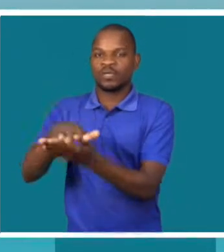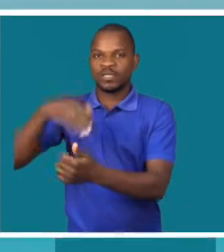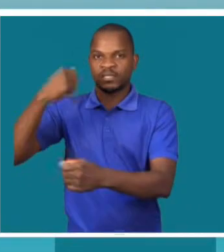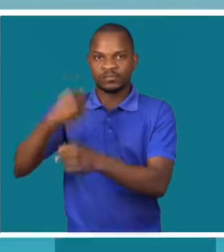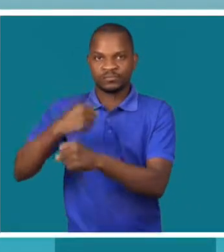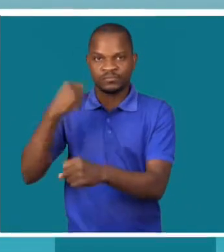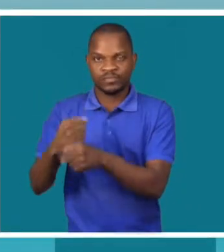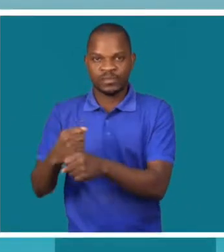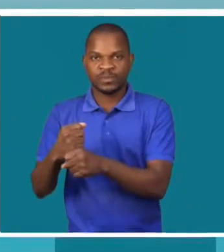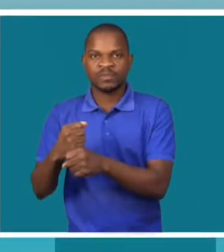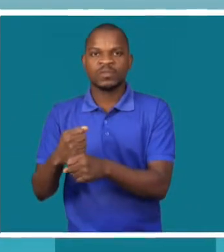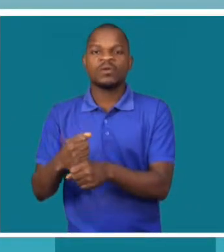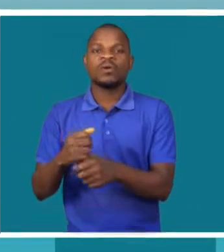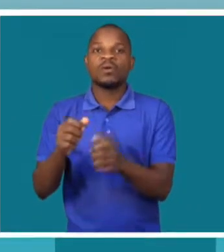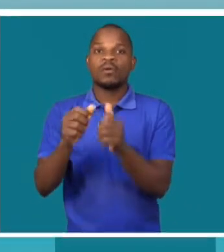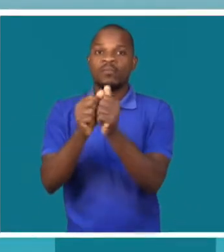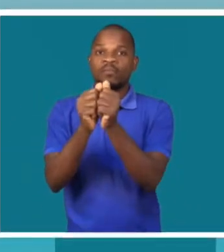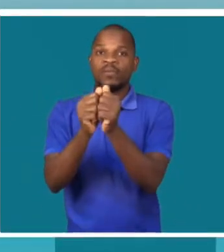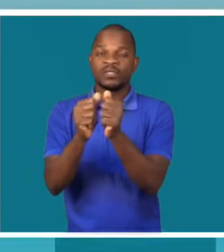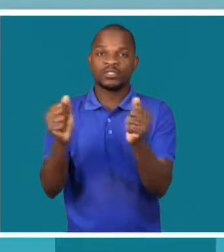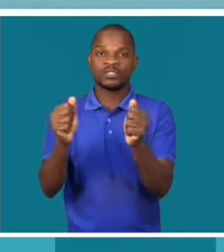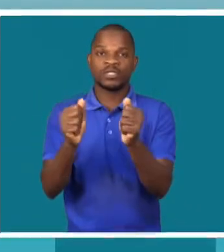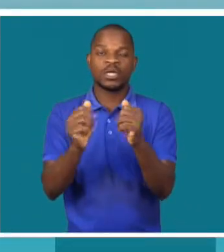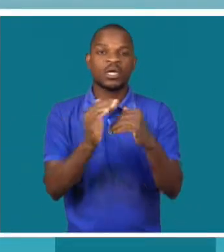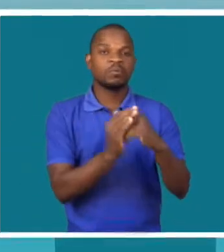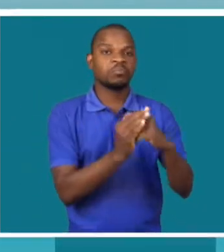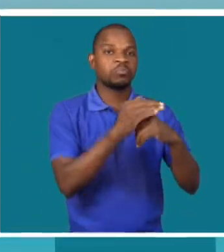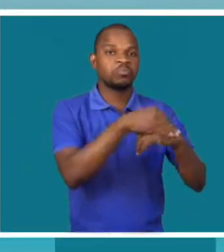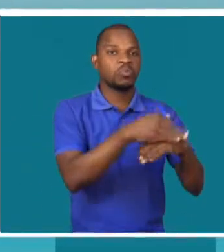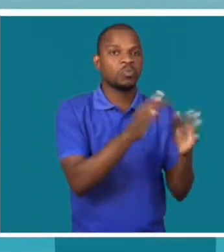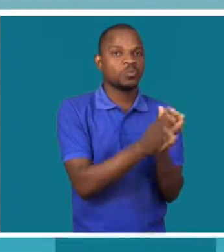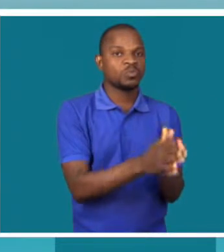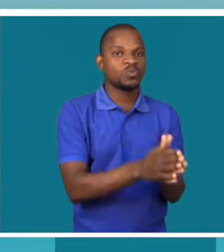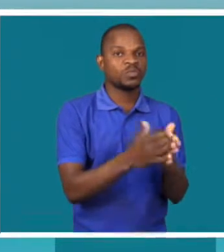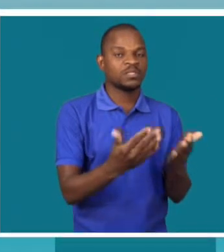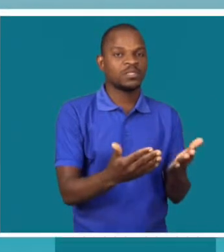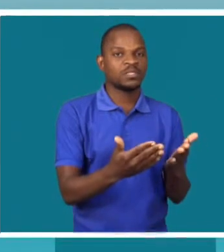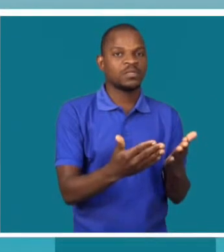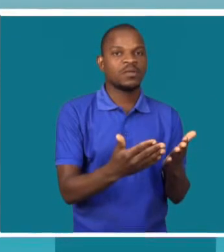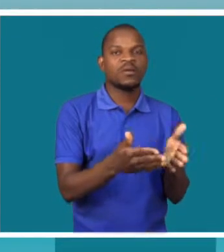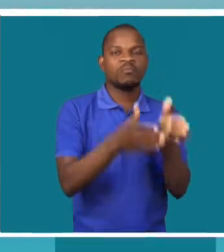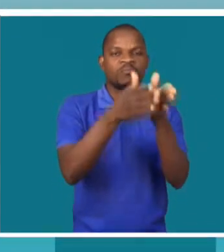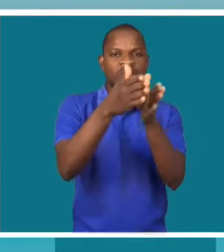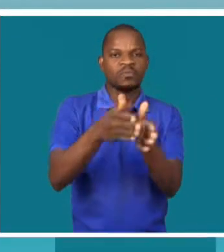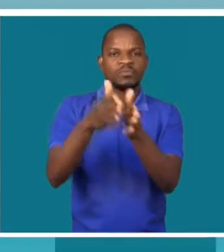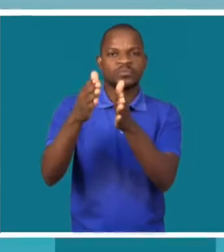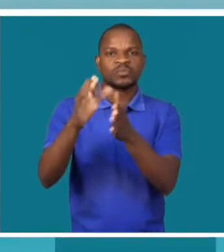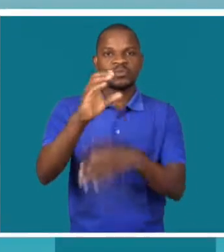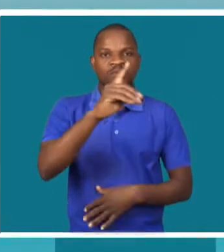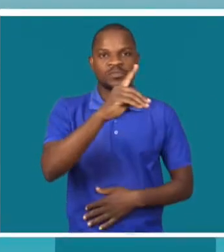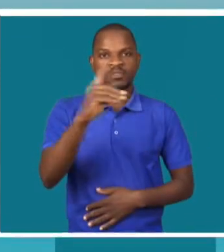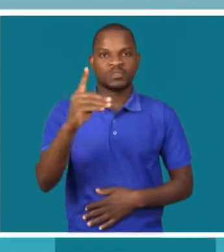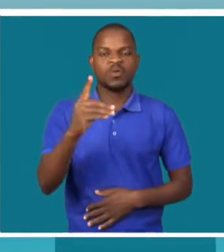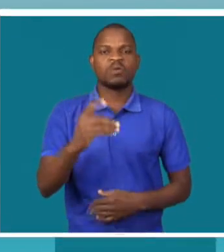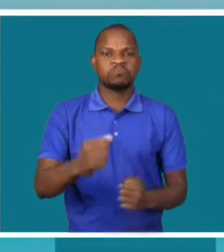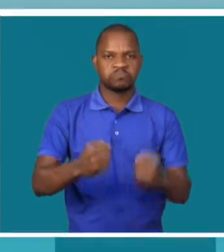que permita que esta pessoa esteja segura nesse local, pode constituir um perigo. Então, o